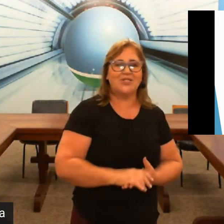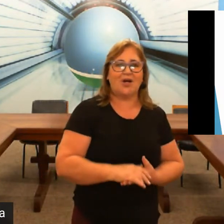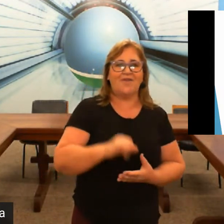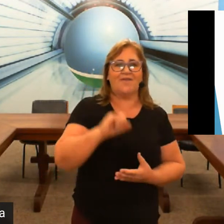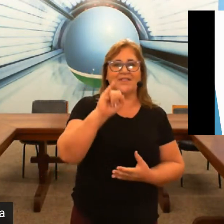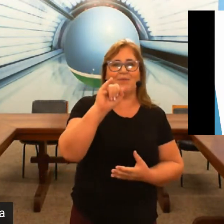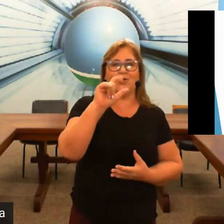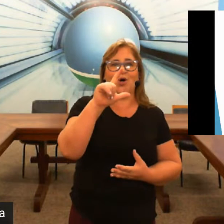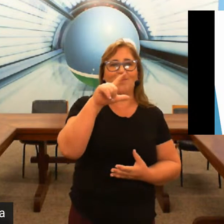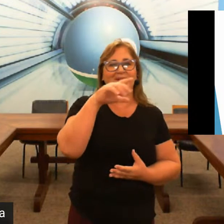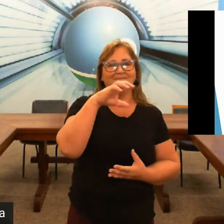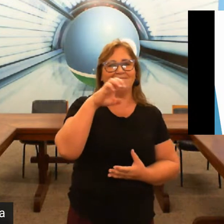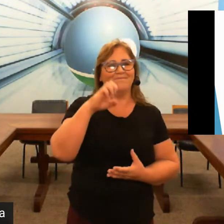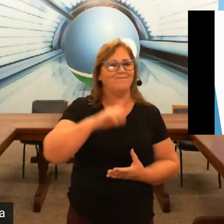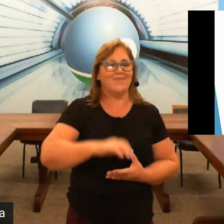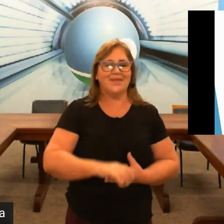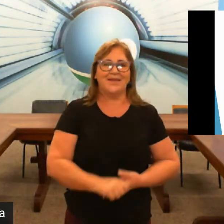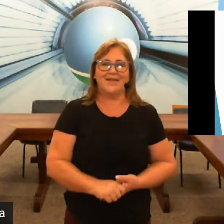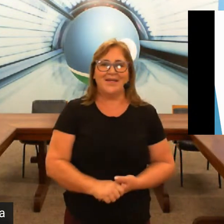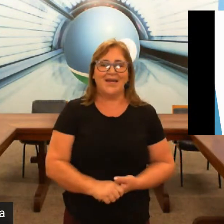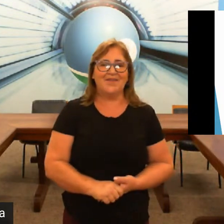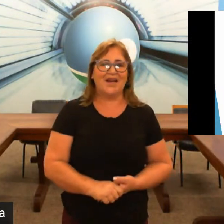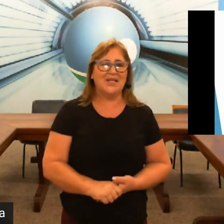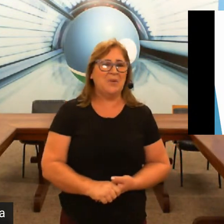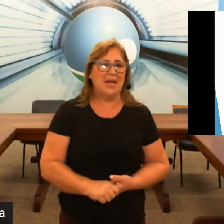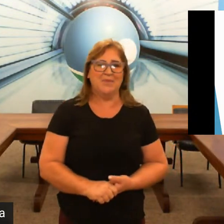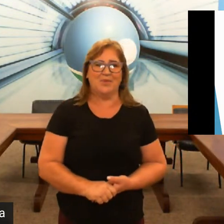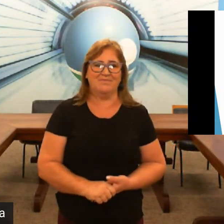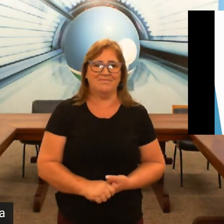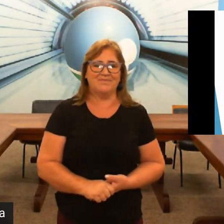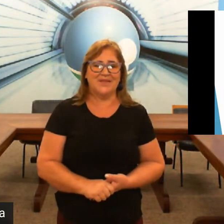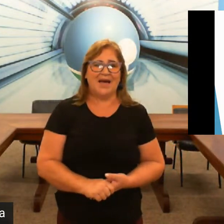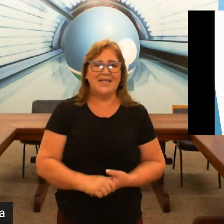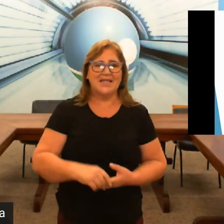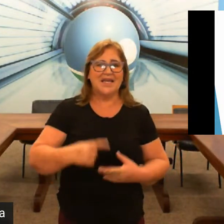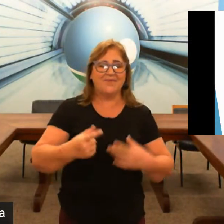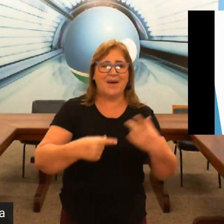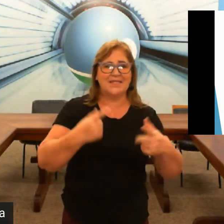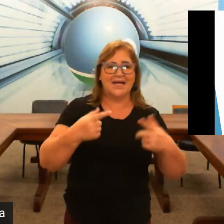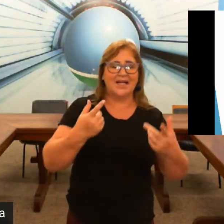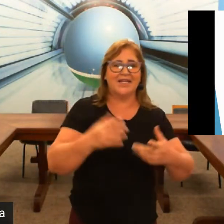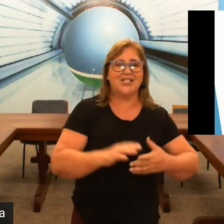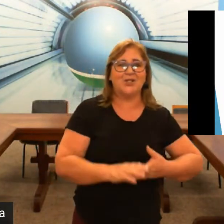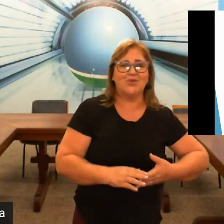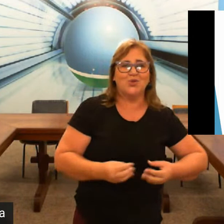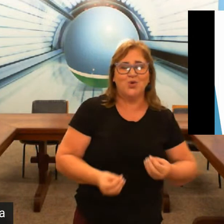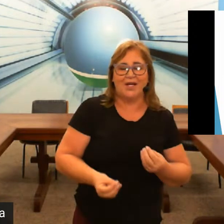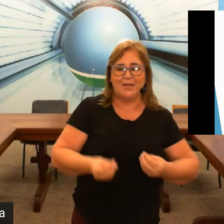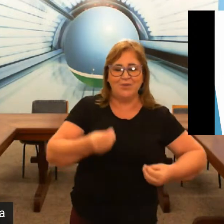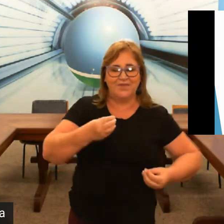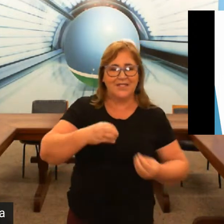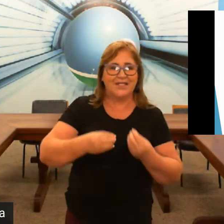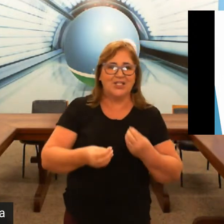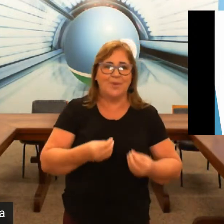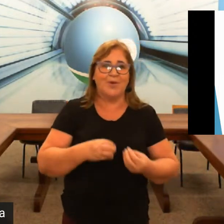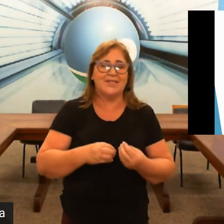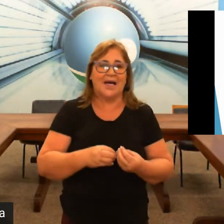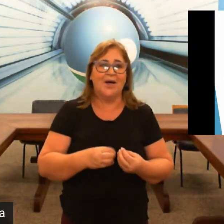meu sinal e vai fazer meu nome ele fala não lembro aí você tem que passar a característica então o surdo ele tem muita facilidade de memorizar